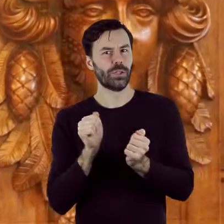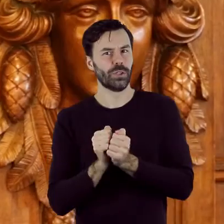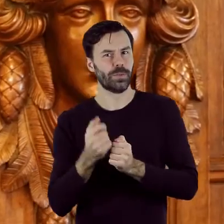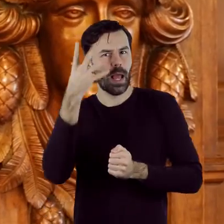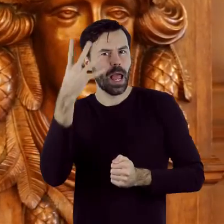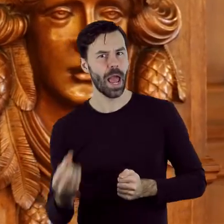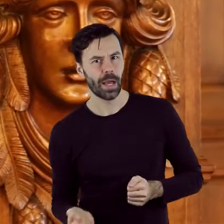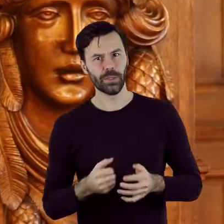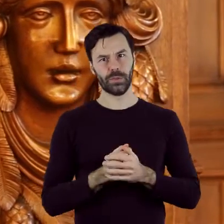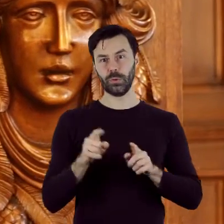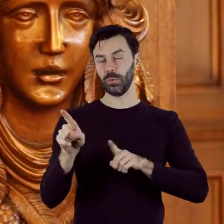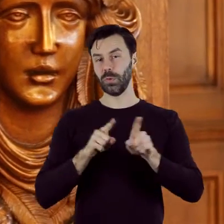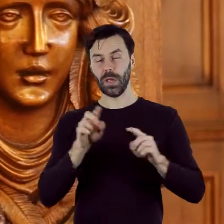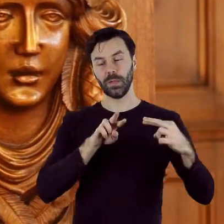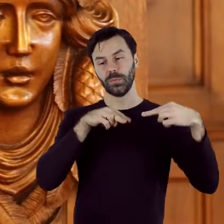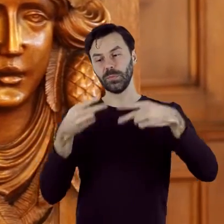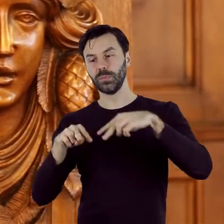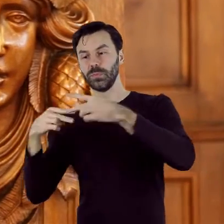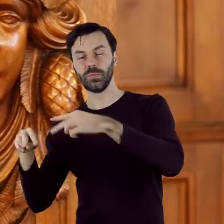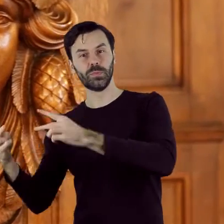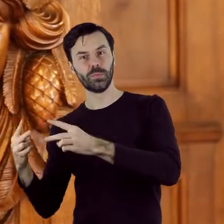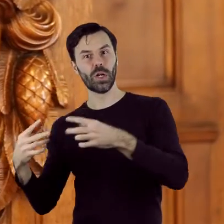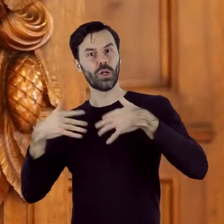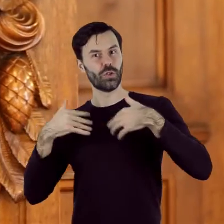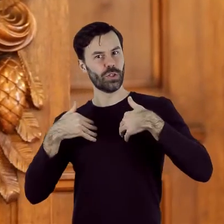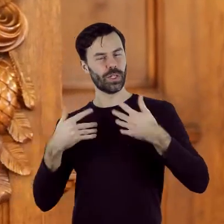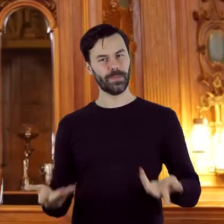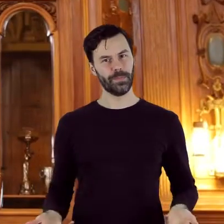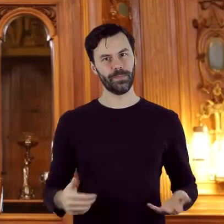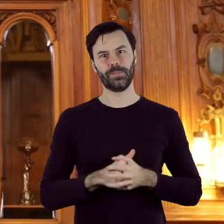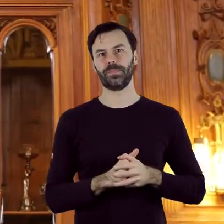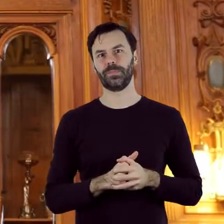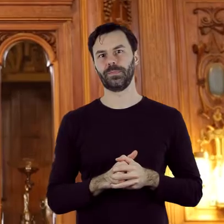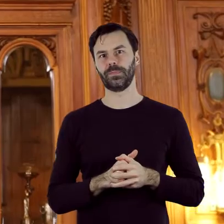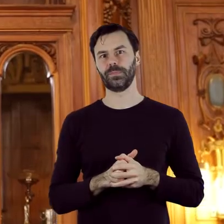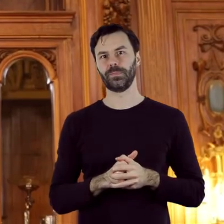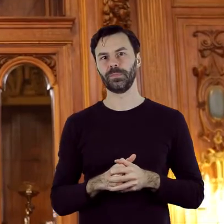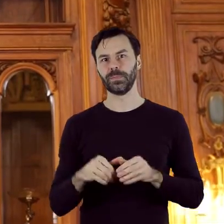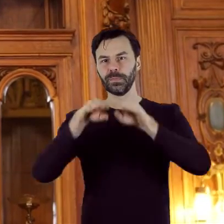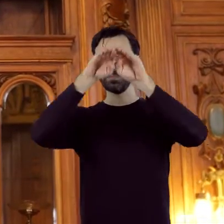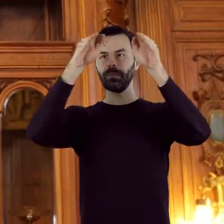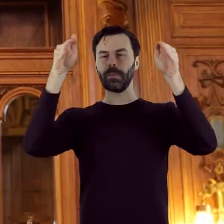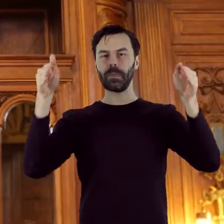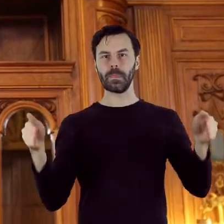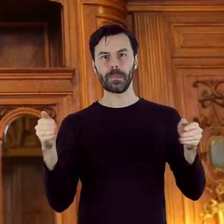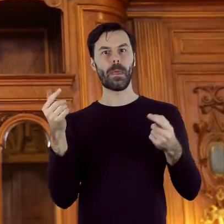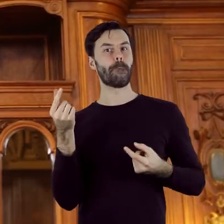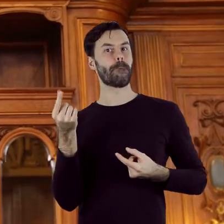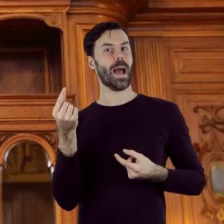symbolizuje przemijanie i odradzanie się życia. Para umieszczona na zwieńczeniu wysokiego kredensu, na ścianie